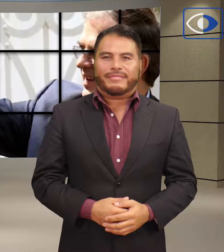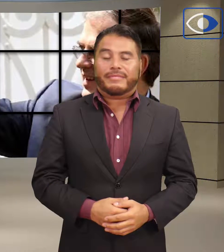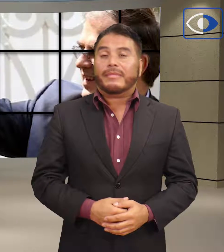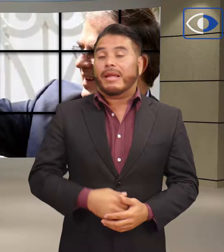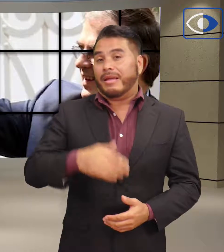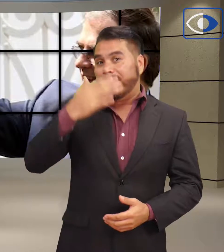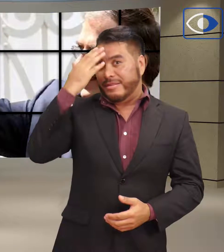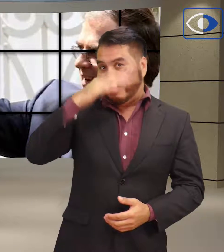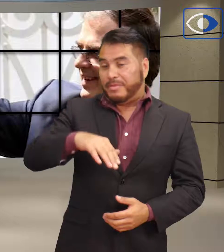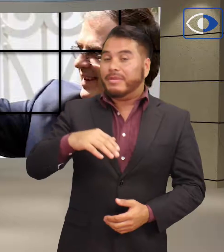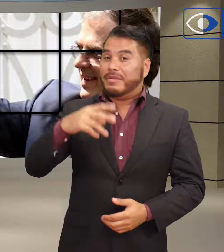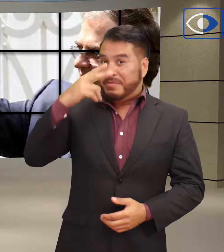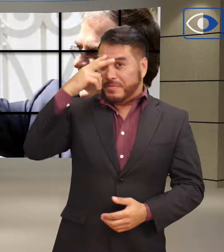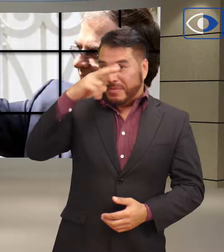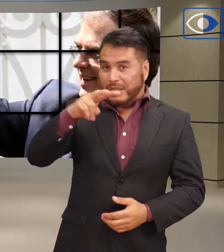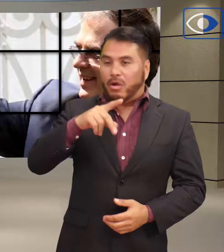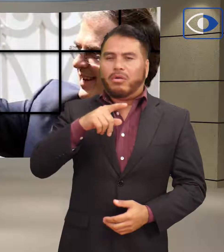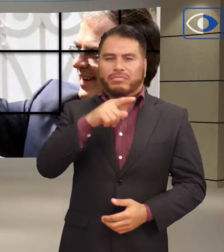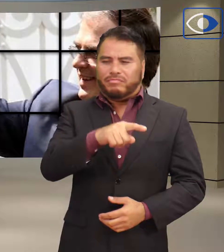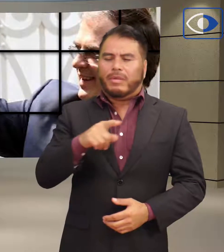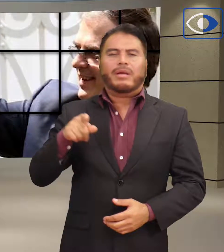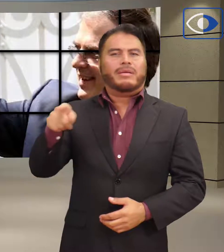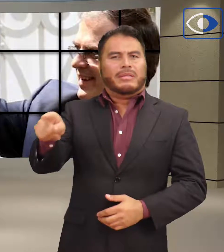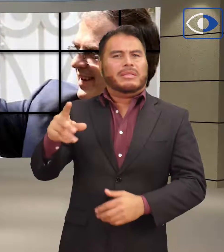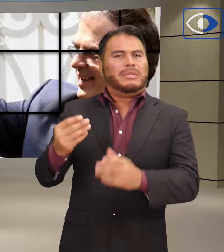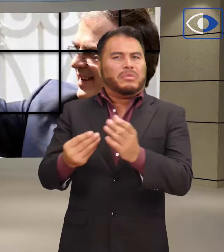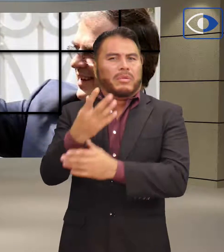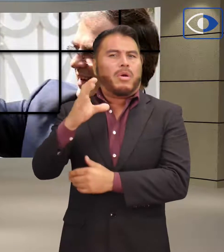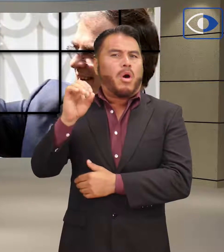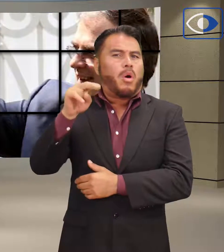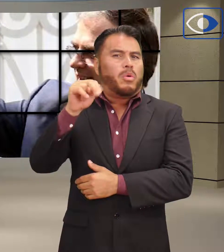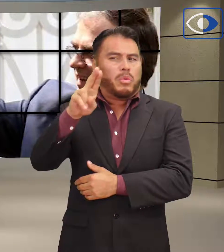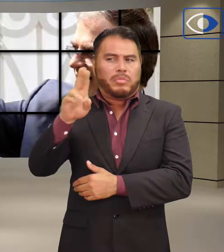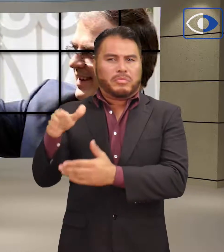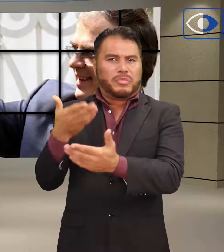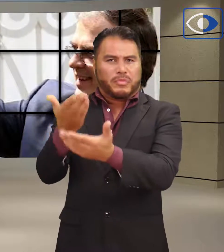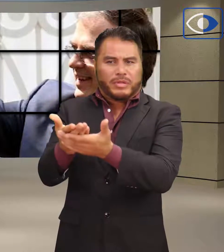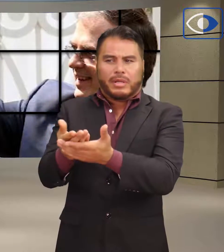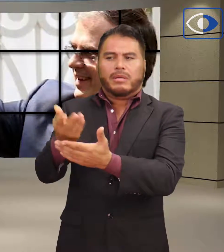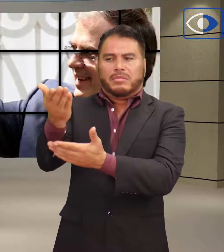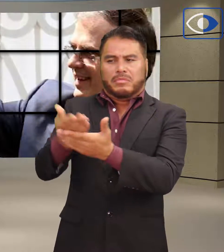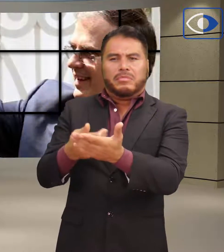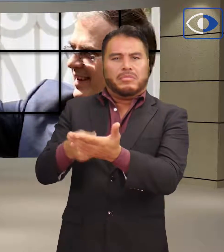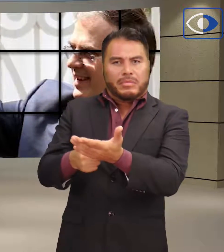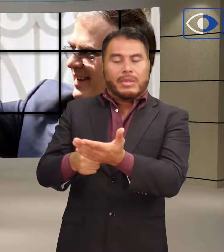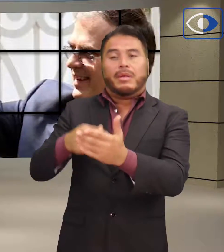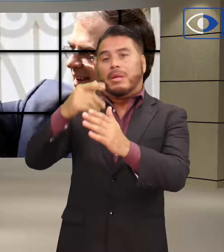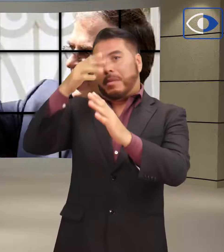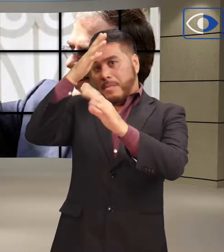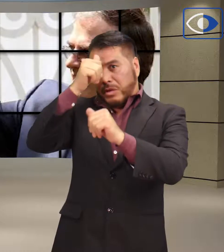Al sumarse al Pacto Mundial para una Migración Segura, Ordenada y Regular, propuesto por la ONU,